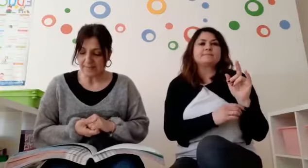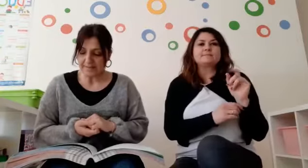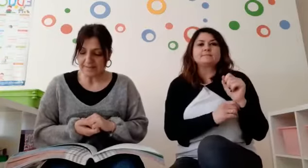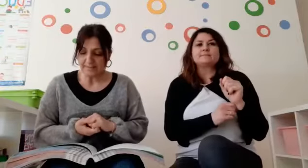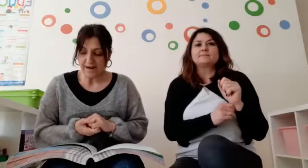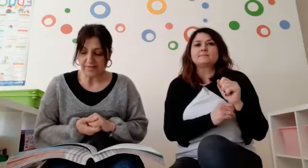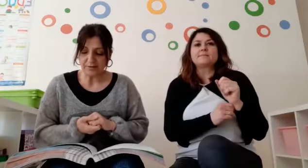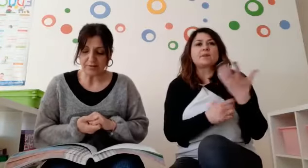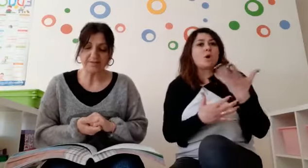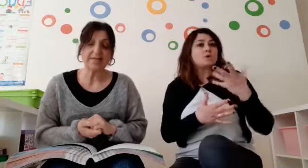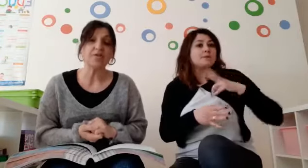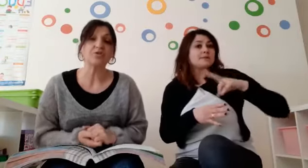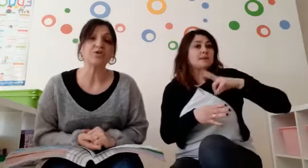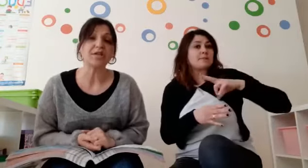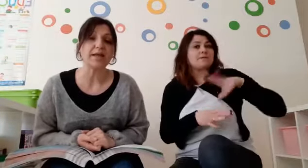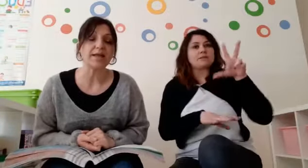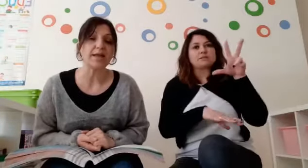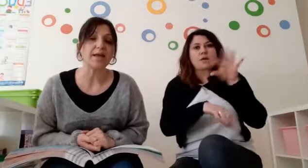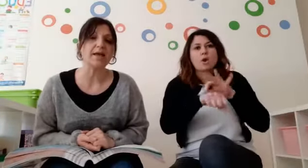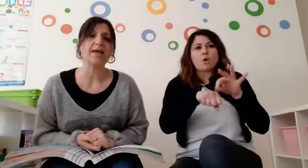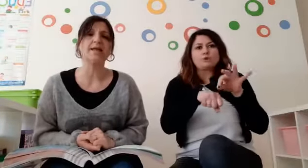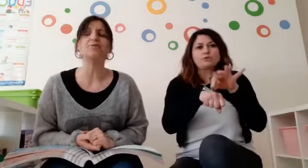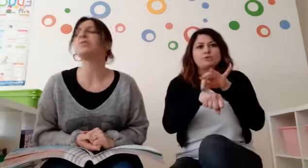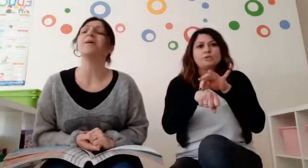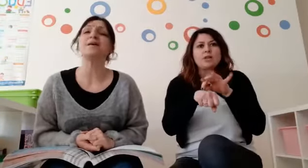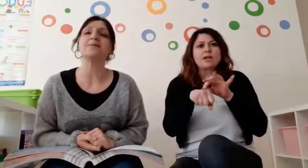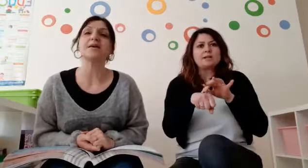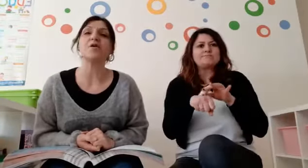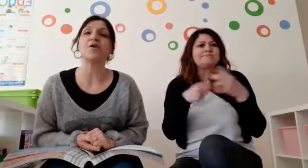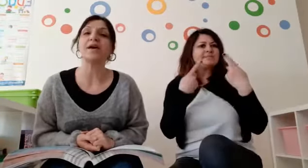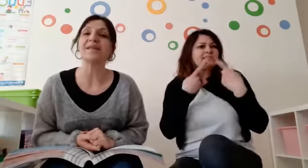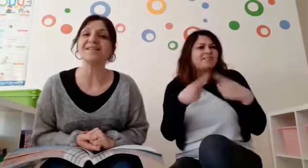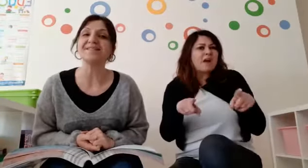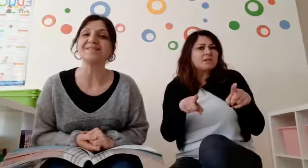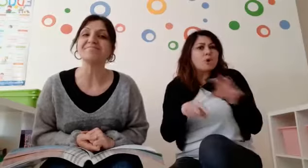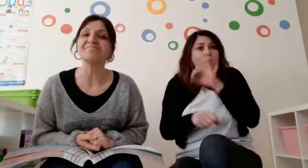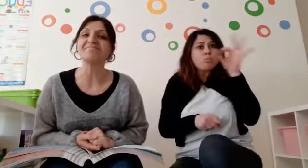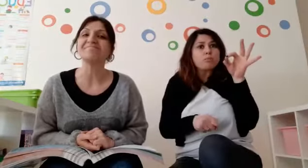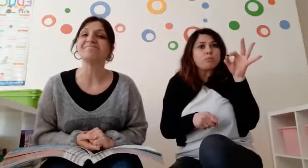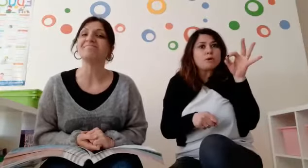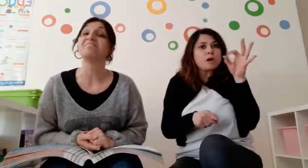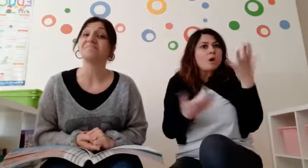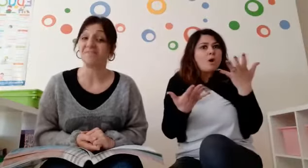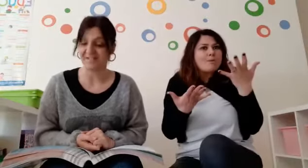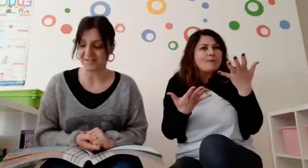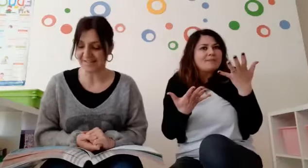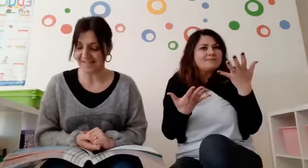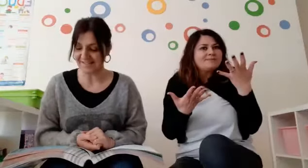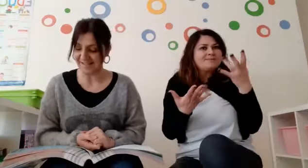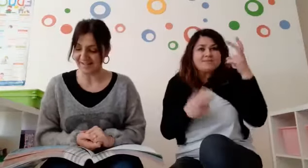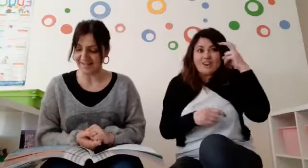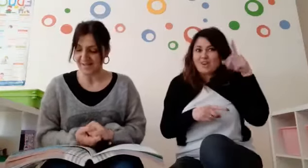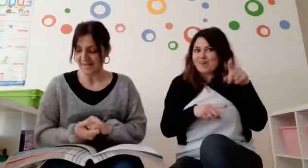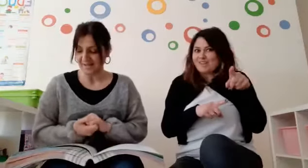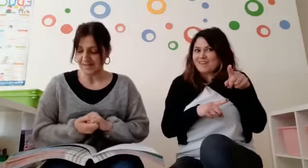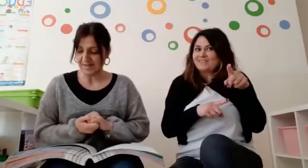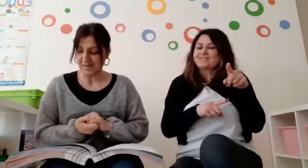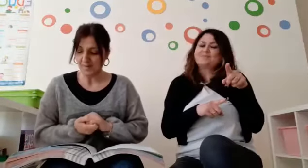sembravano le tre coccinelle? Erano diverse o erano? Vi ricordate?